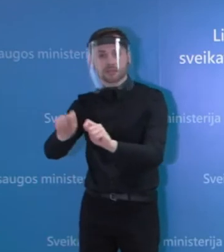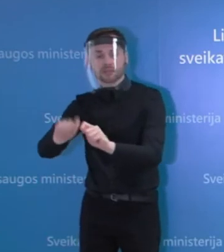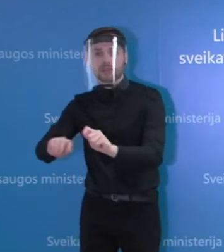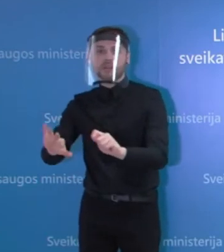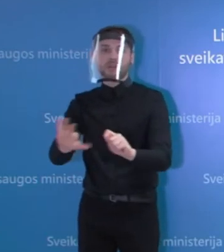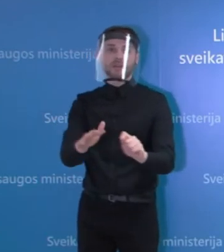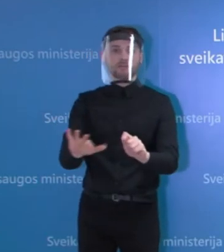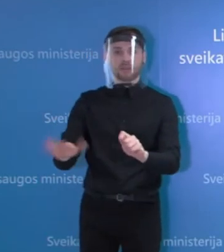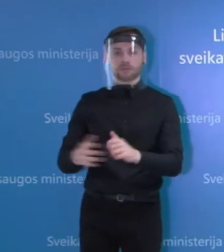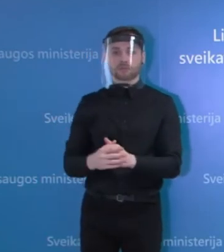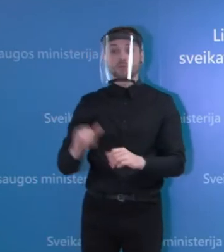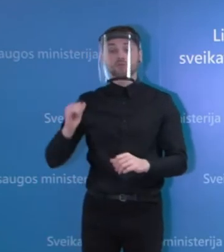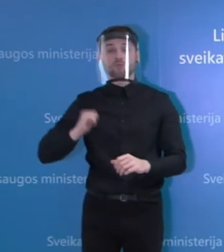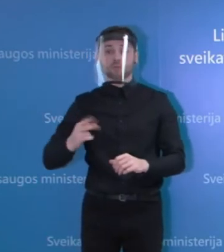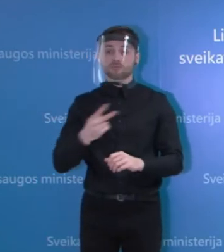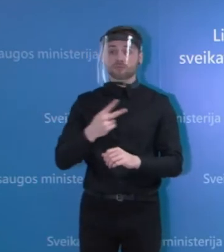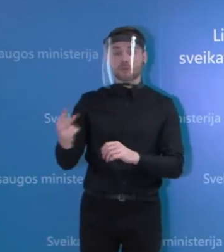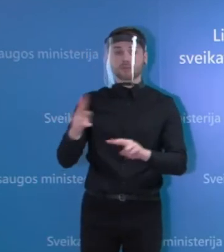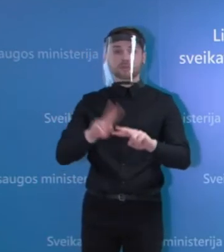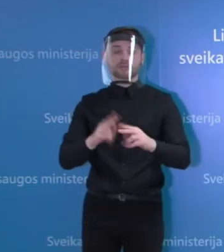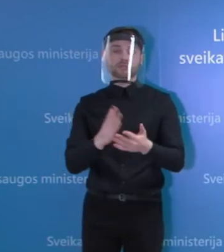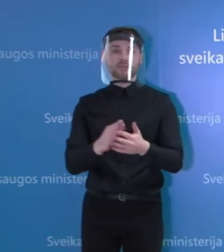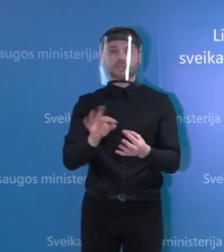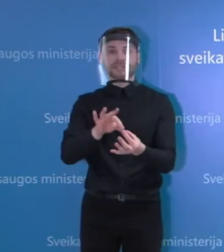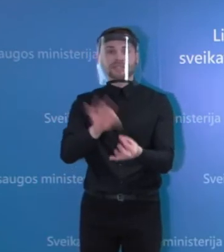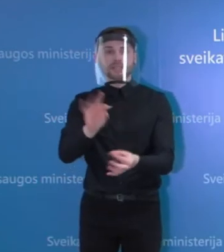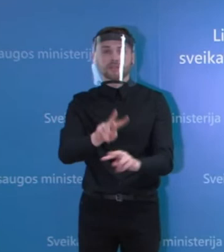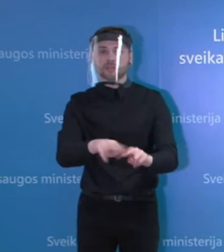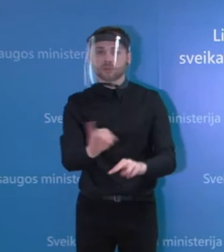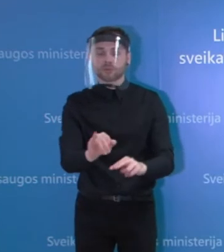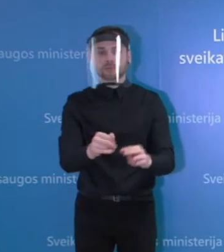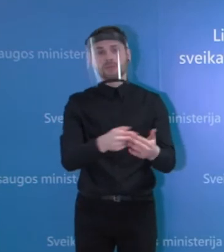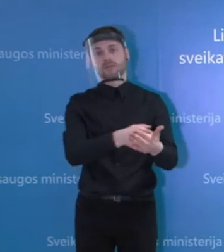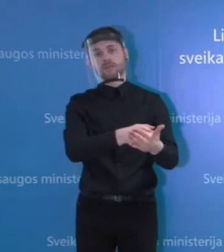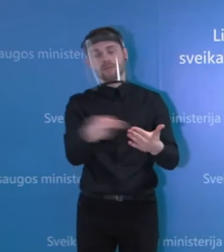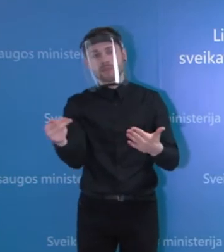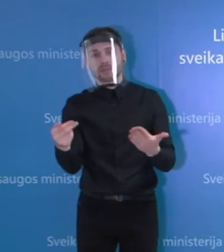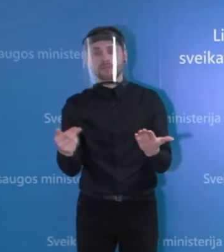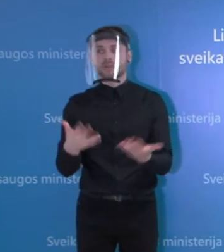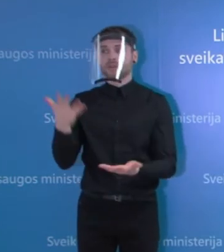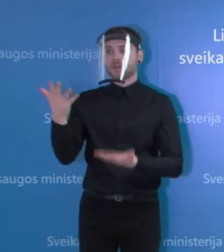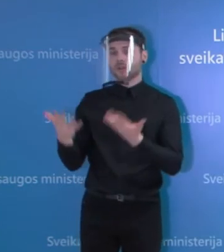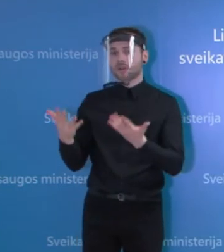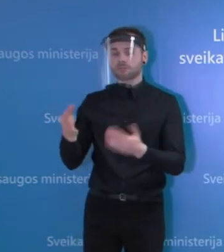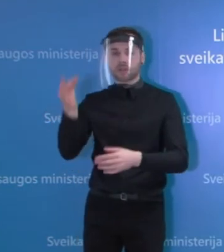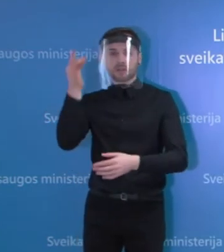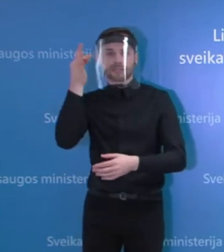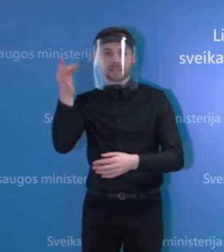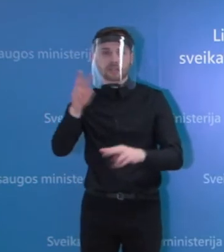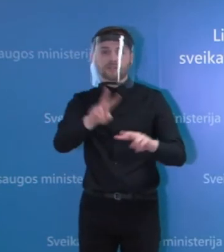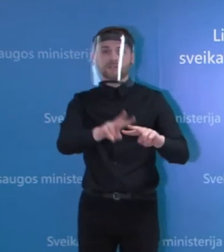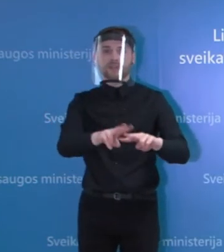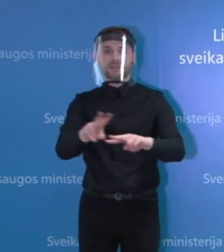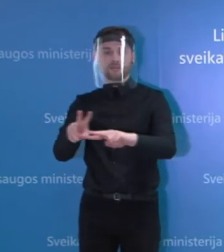žydiniai yra pakankamai lokalus, jeigu tai yra įmonės arba kažkokios labai aiškios vietovės, tai